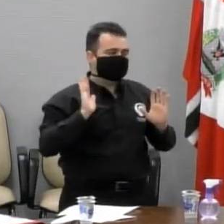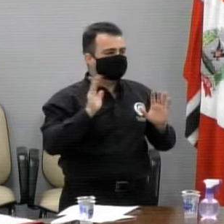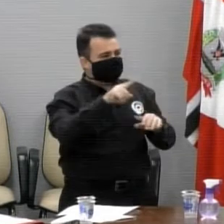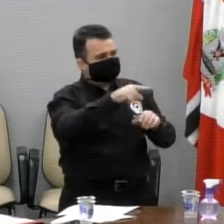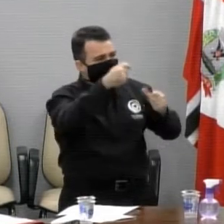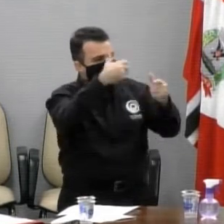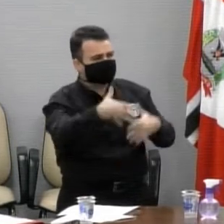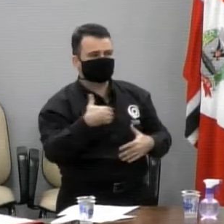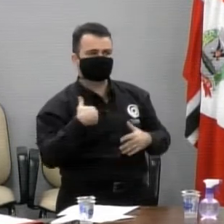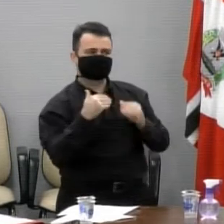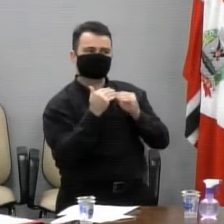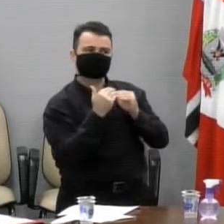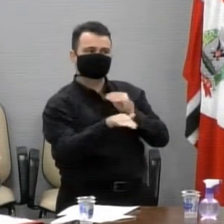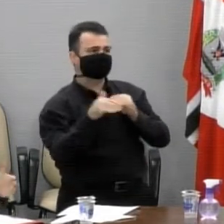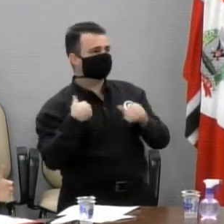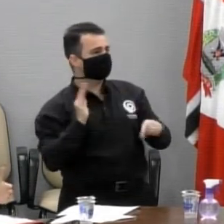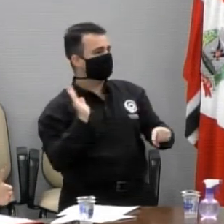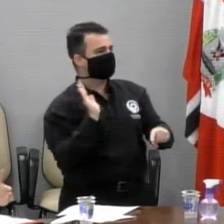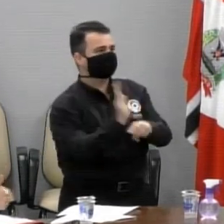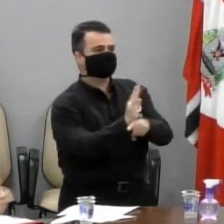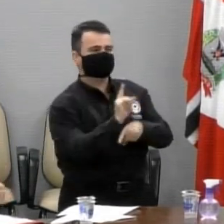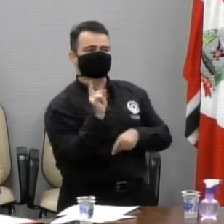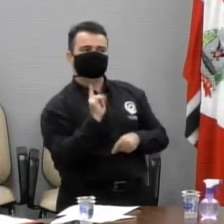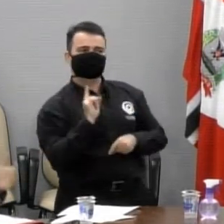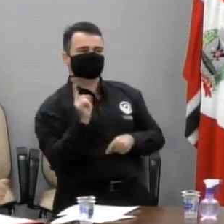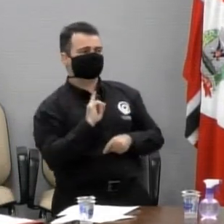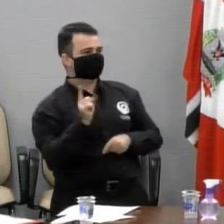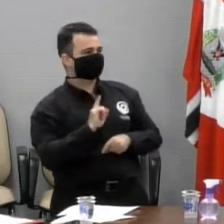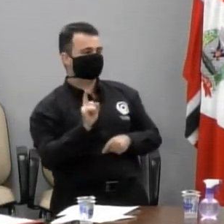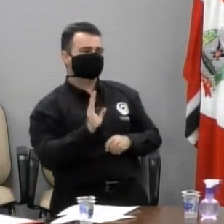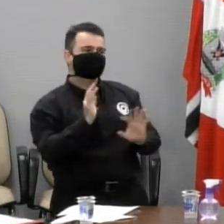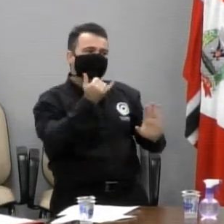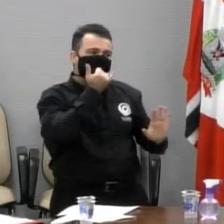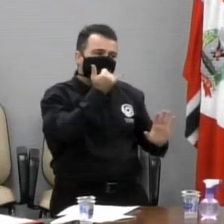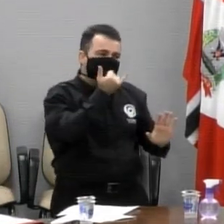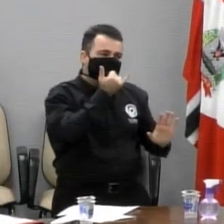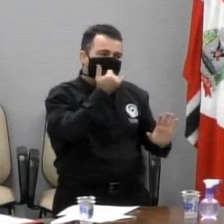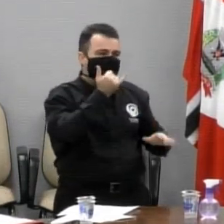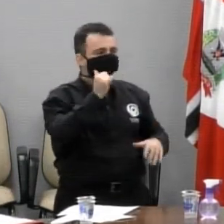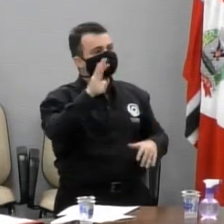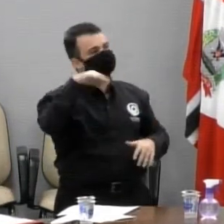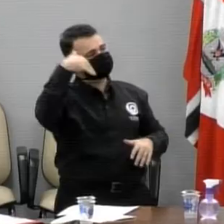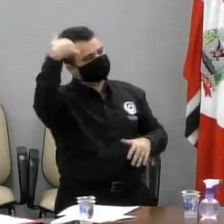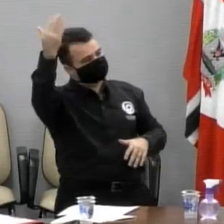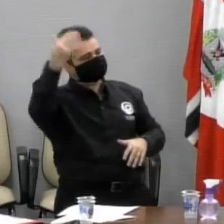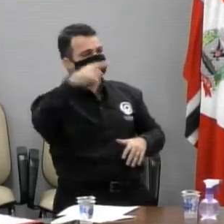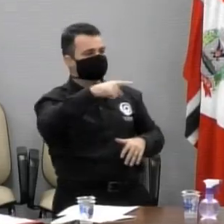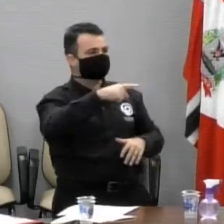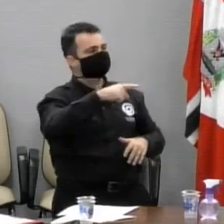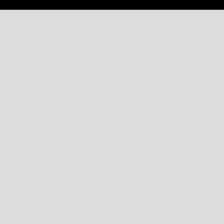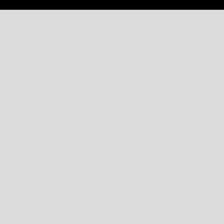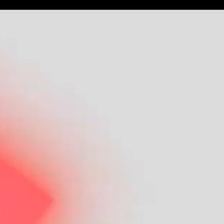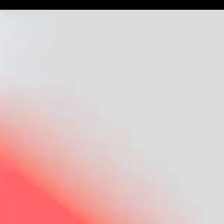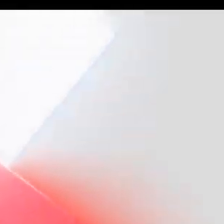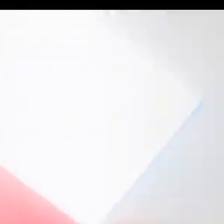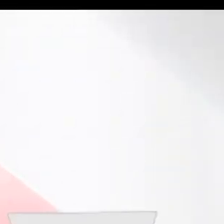não vou apoiar. Fico esperando uma nova oportunidade para poder aplaudi-lo. Voto contra.